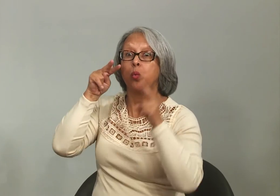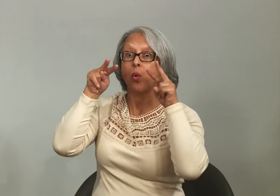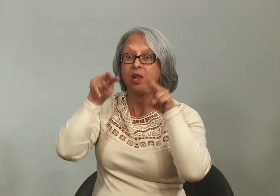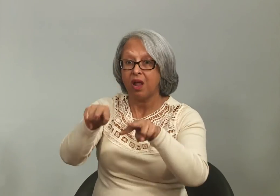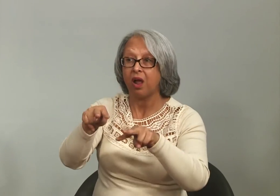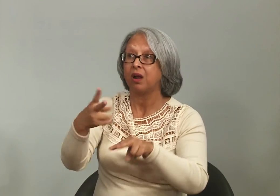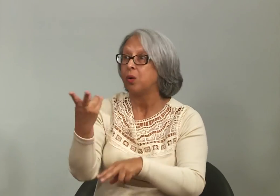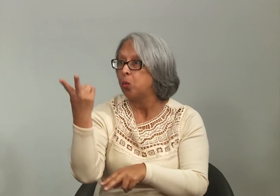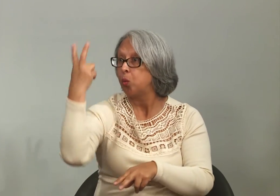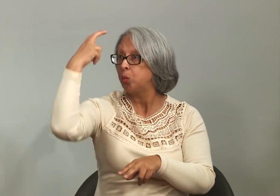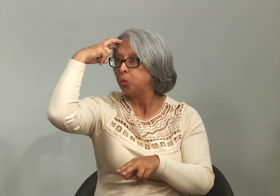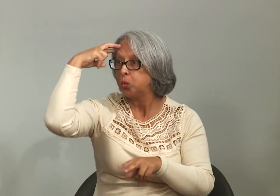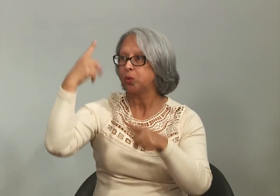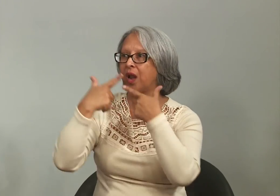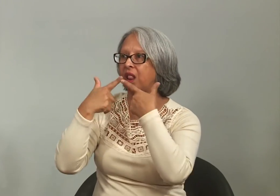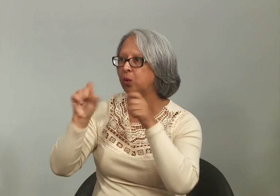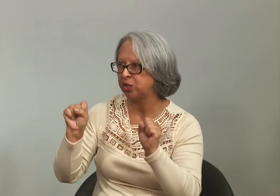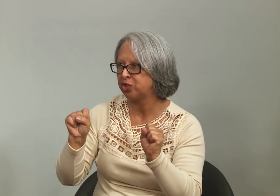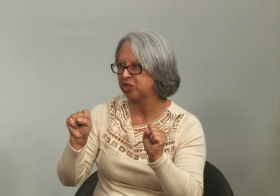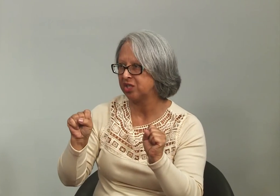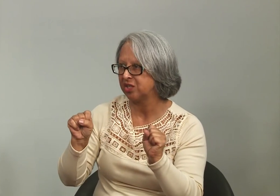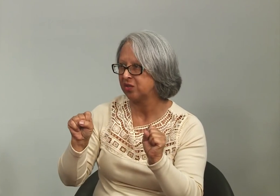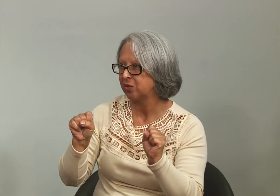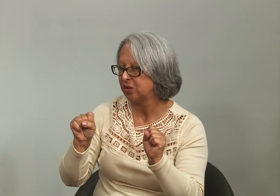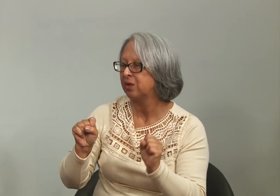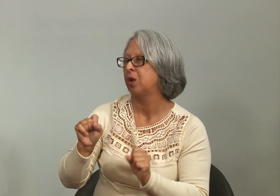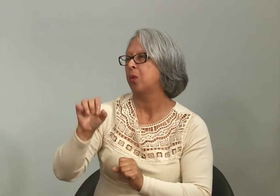que exista esse cuidado com a cultura linguística.